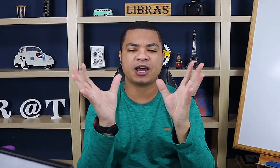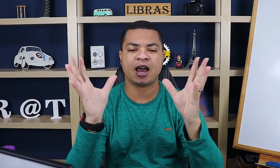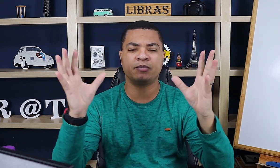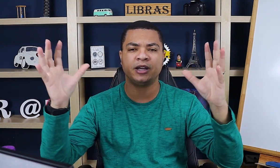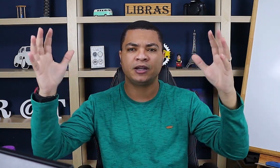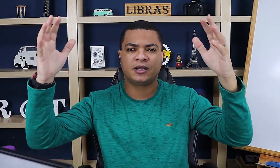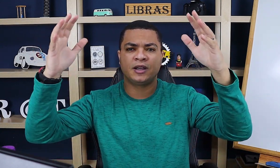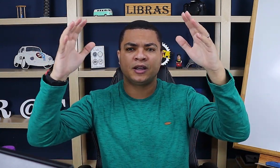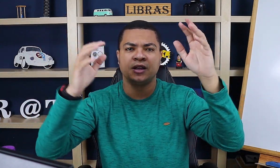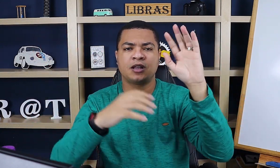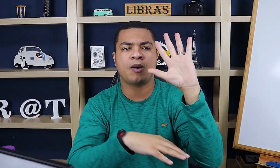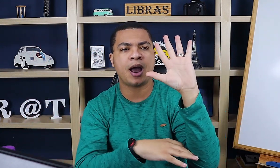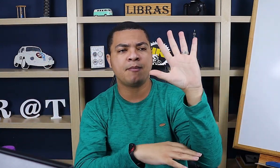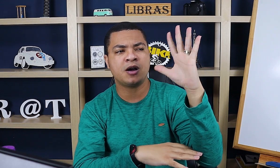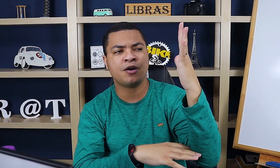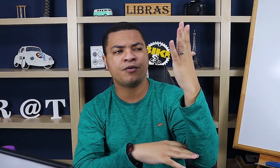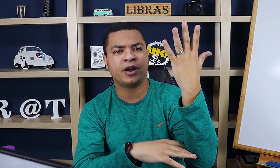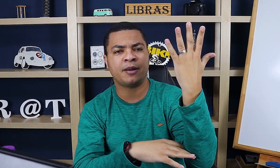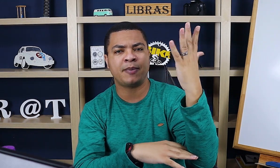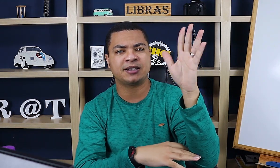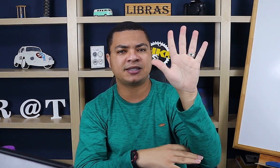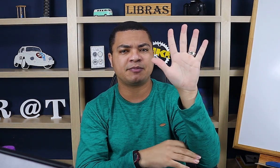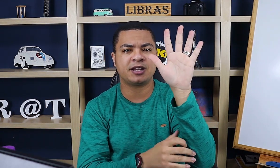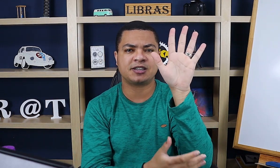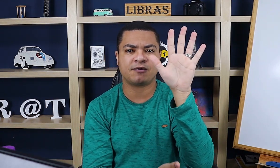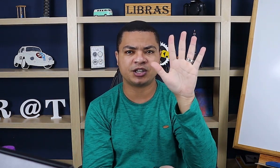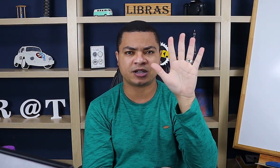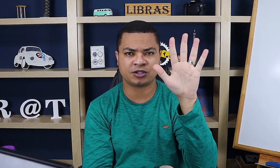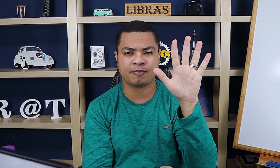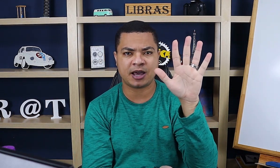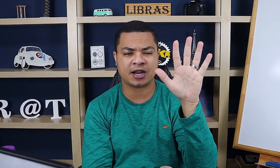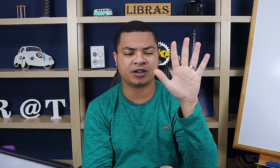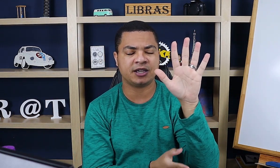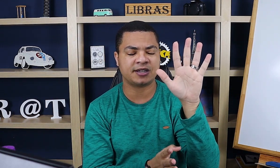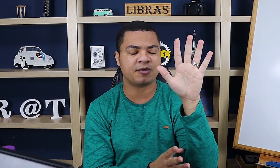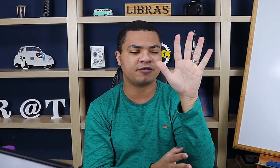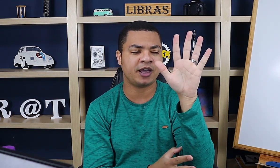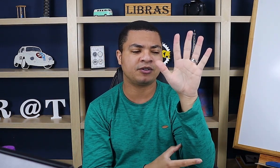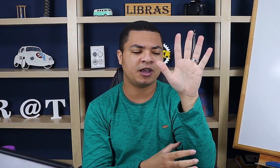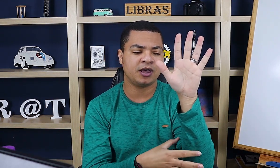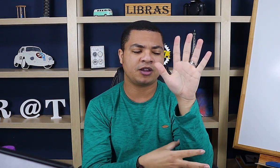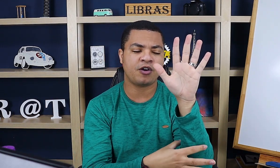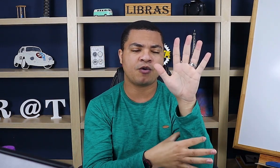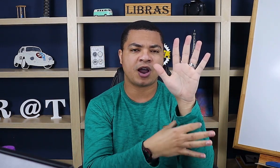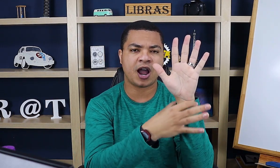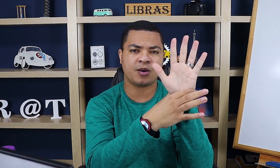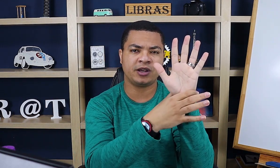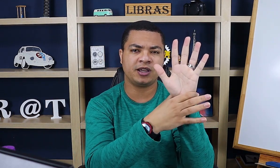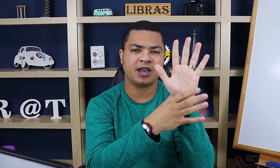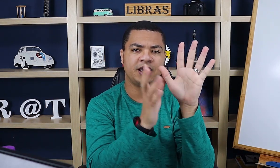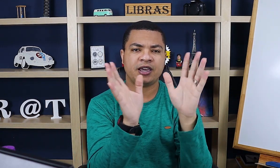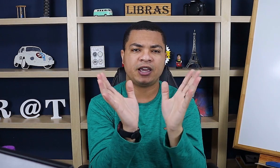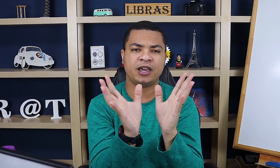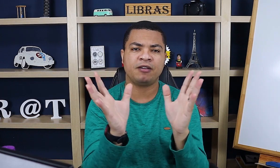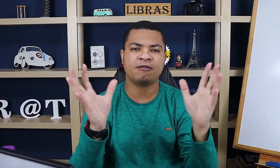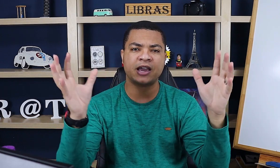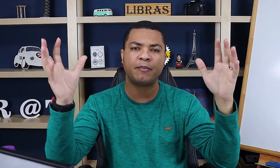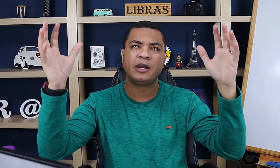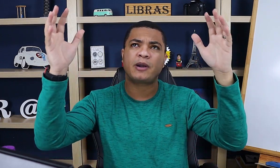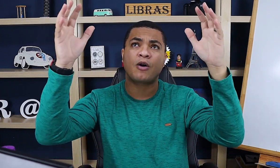abre. Então, a mão, ela passa essa impressão. Vou deixar só parado aqui, sem movimento. Então, é o caule, e aí, vai abrir para